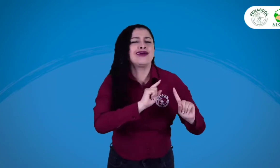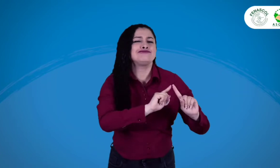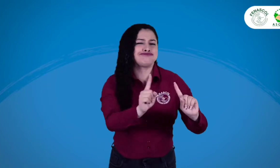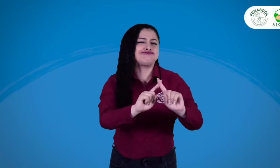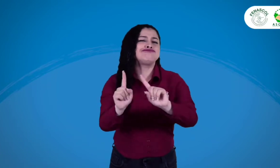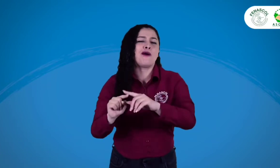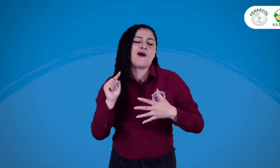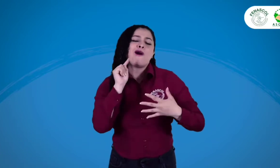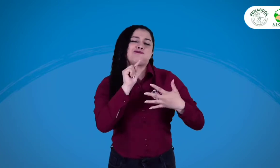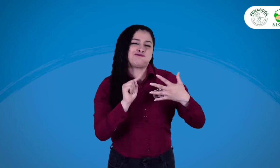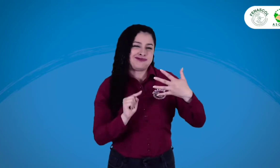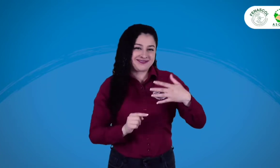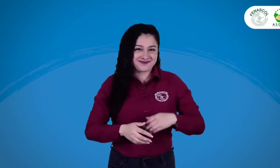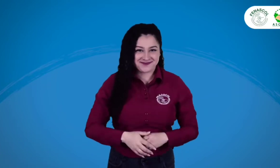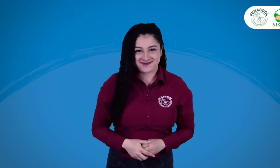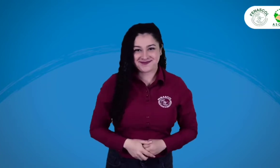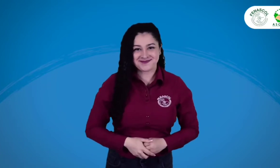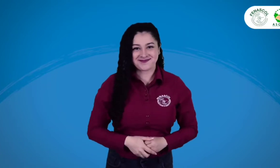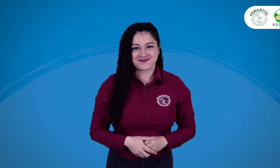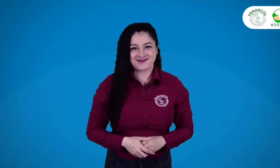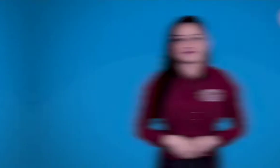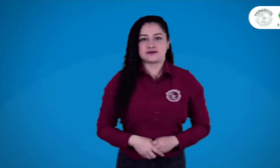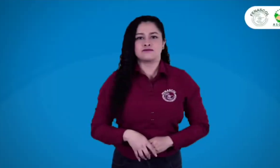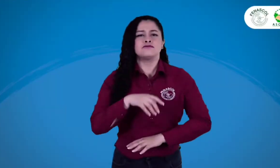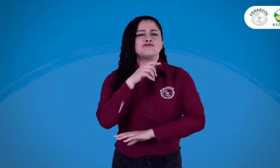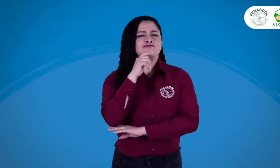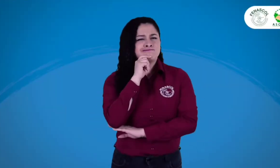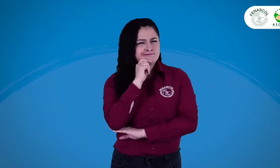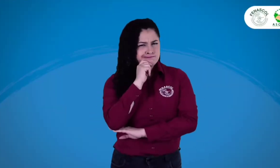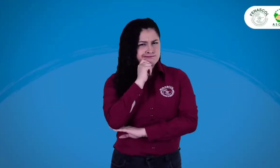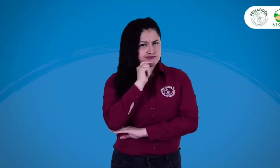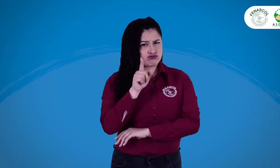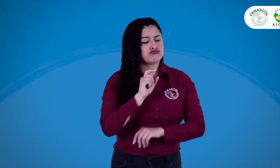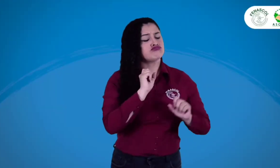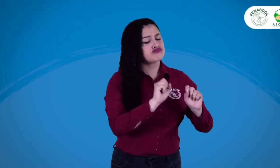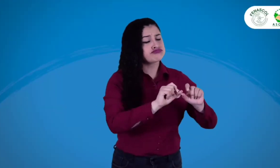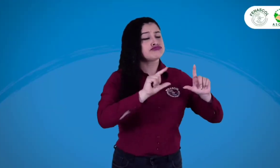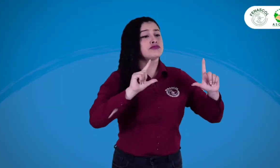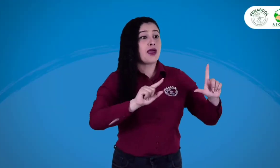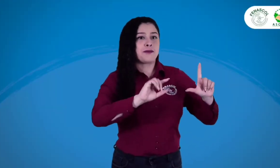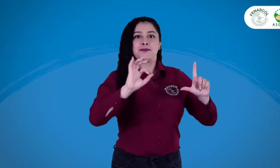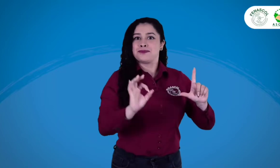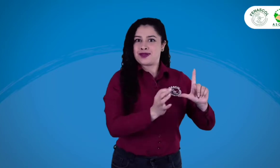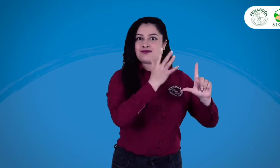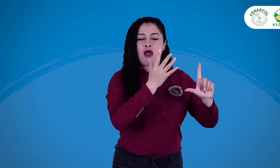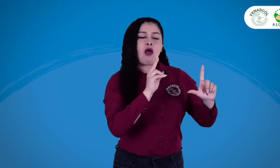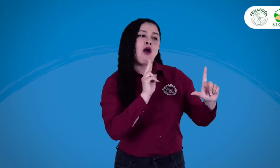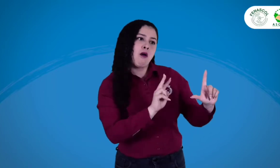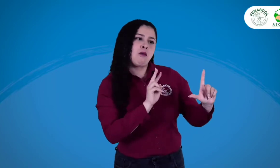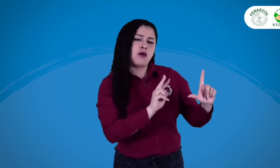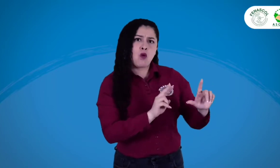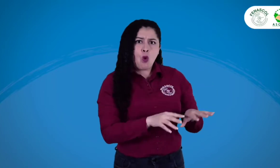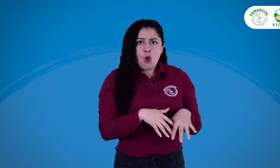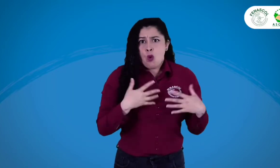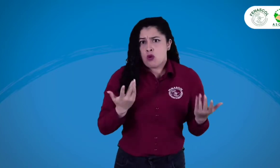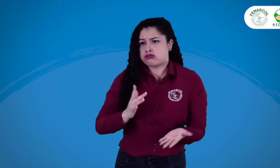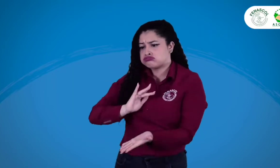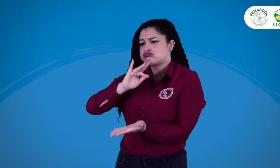mujeres, entre otros contenidos. Si te preguntas en cuál de las modalidades